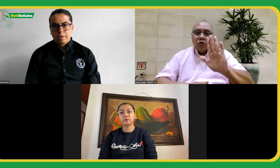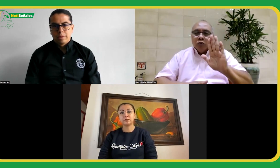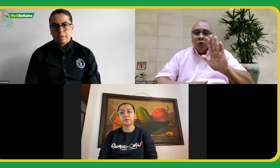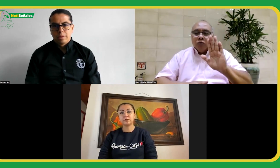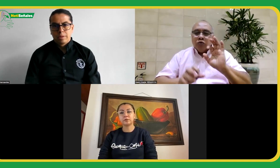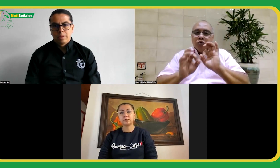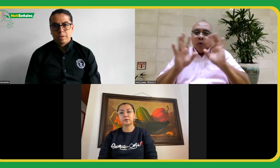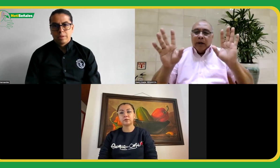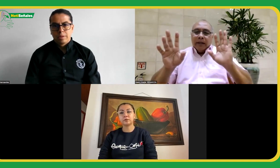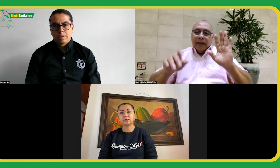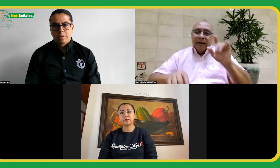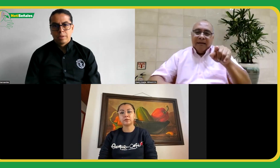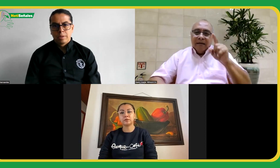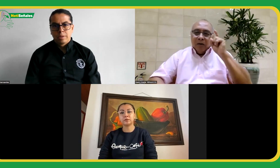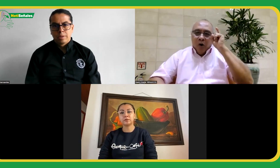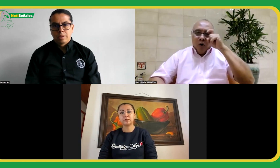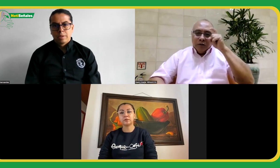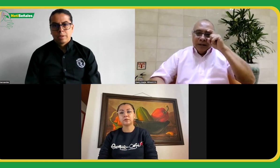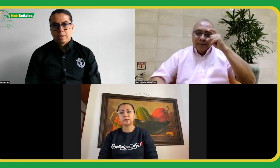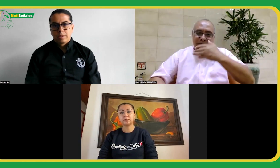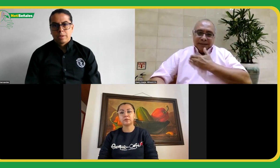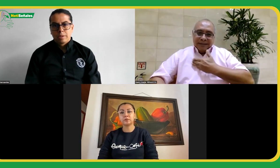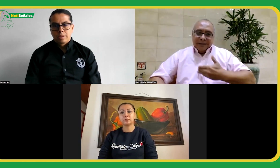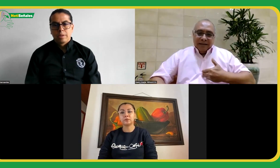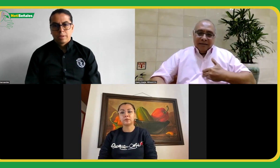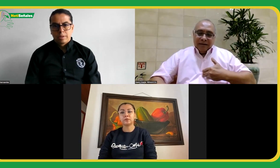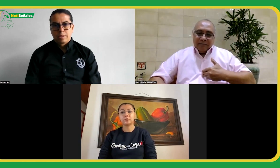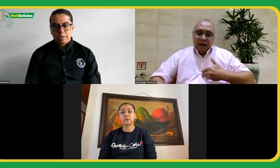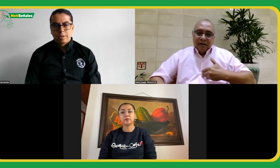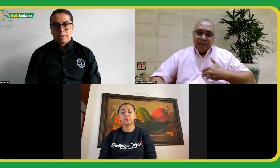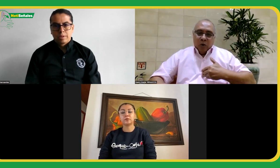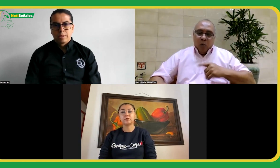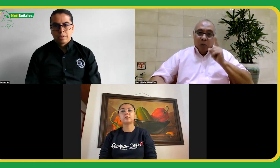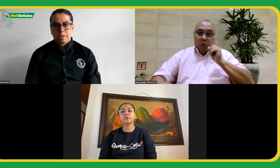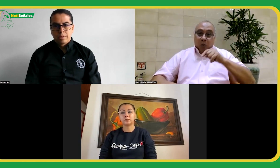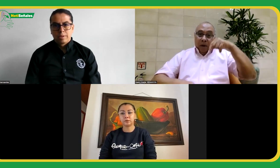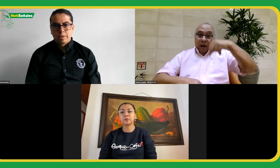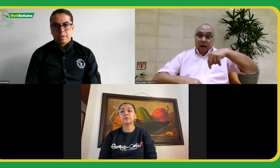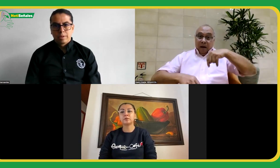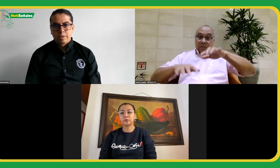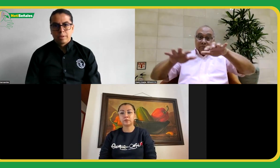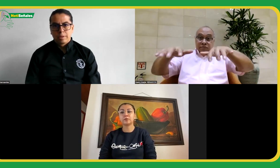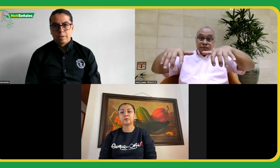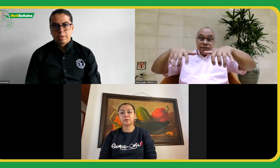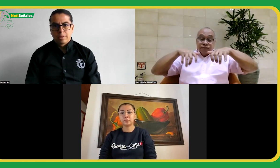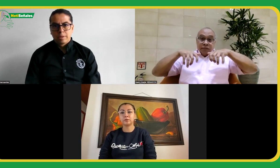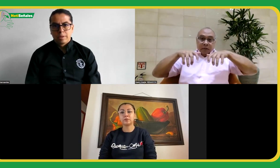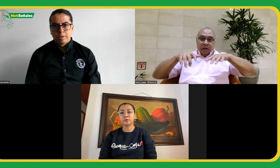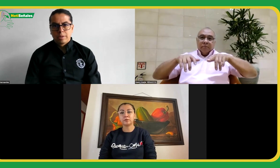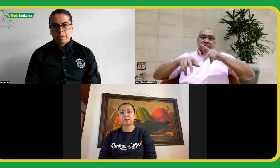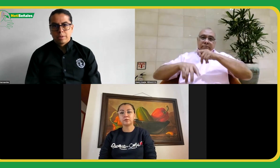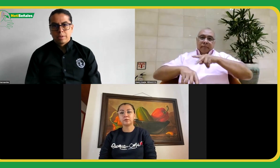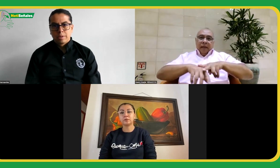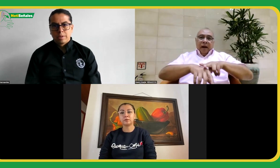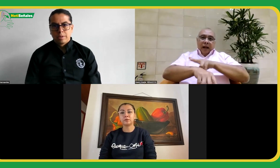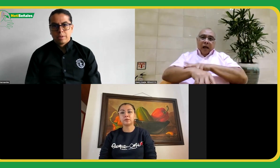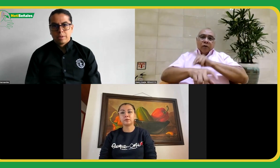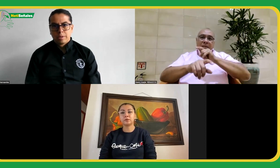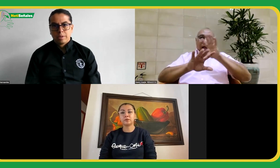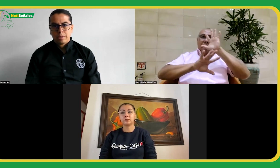por suerte, Joseph Murray, dado que aquí en la asamblea habían delegados también